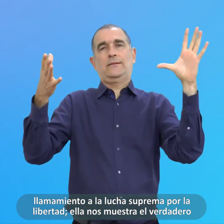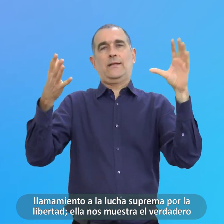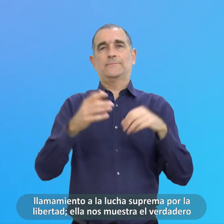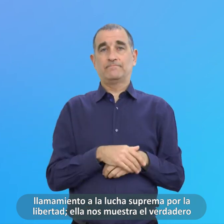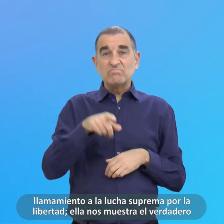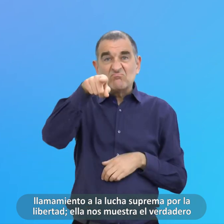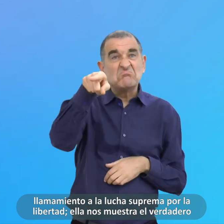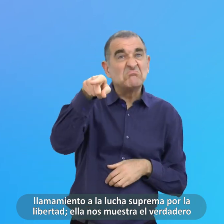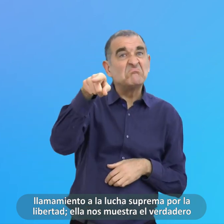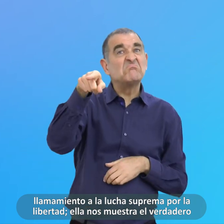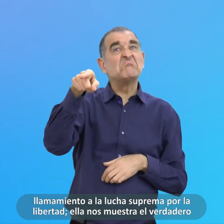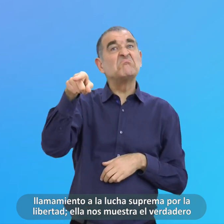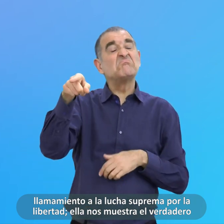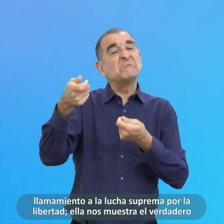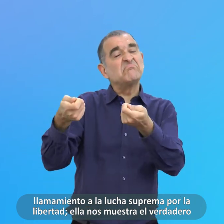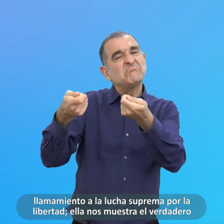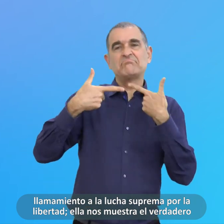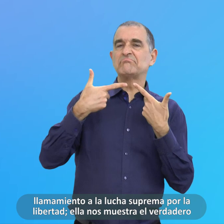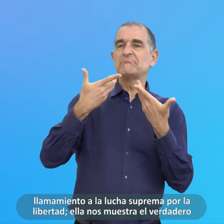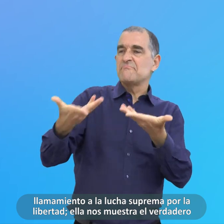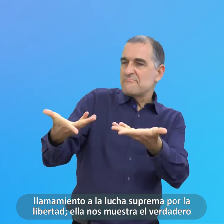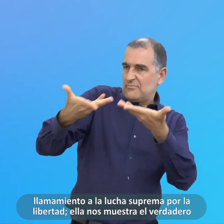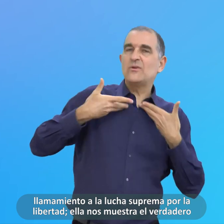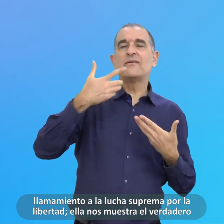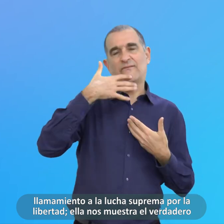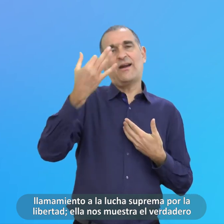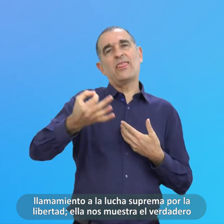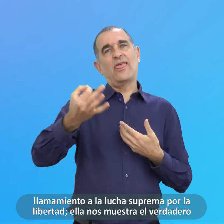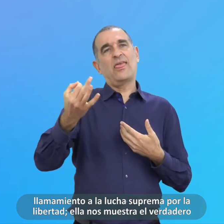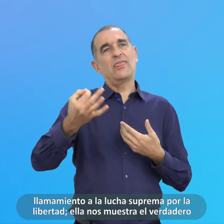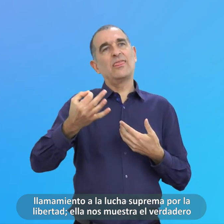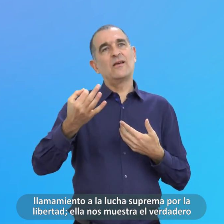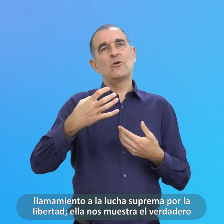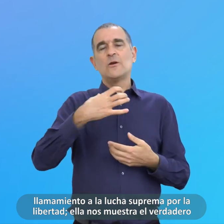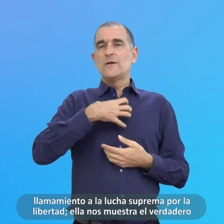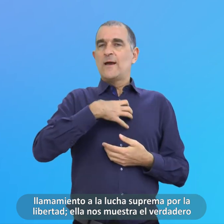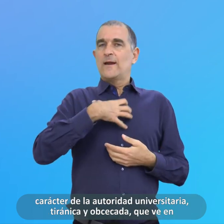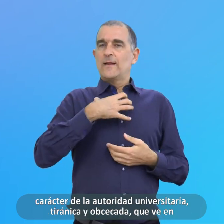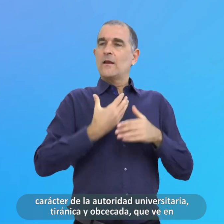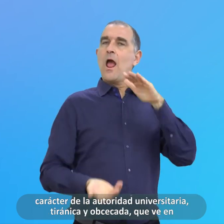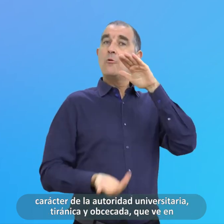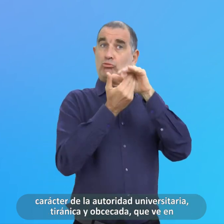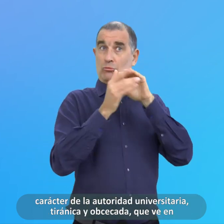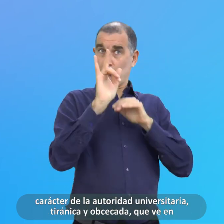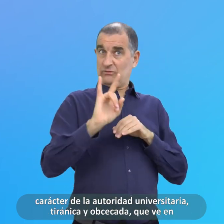Libertad Ella Nos Muestra El Verdadero Carácter De La